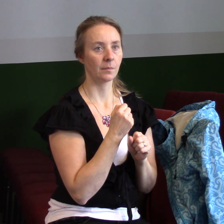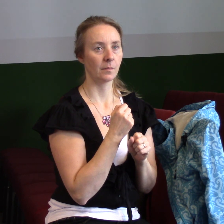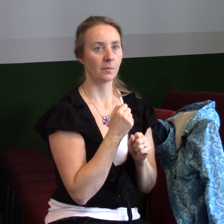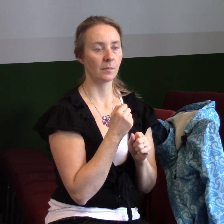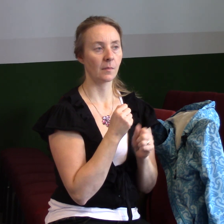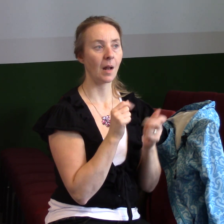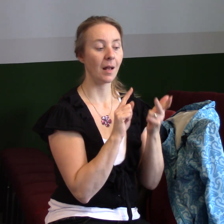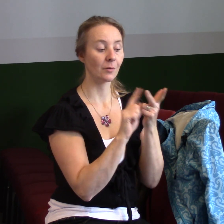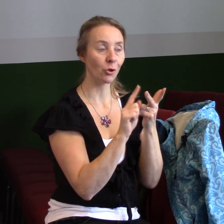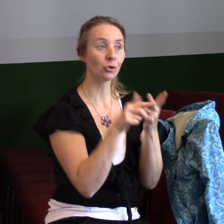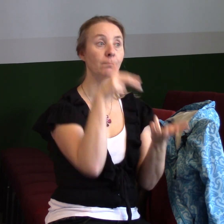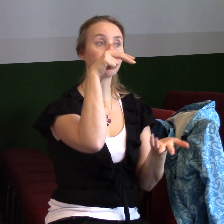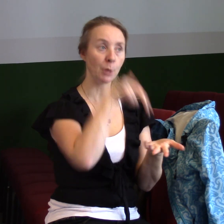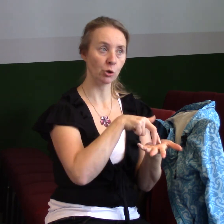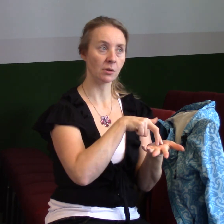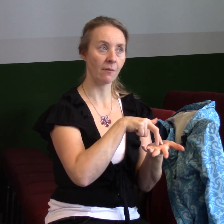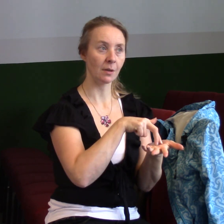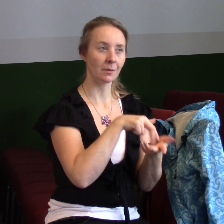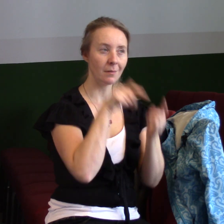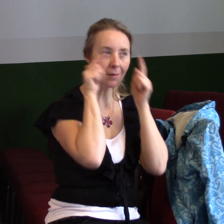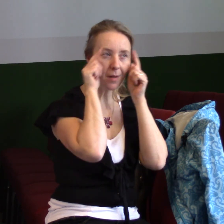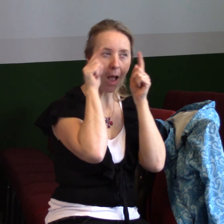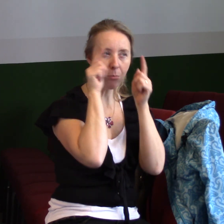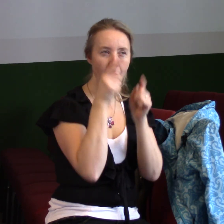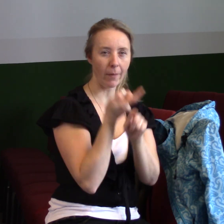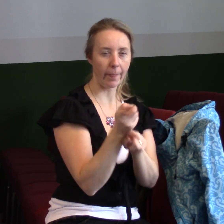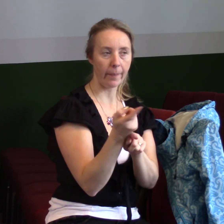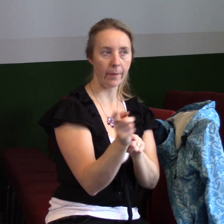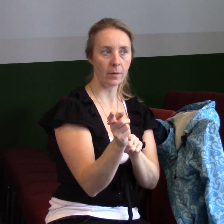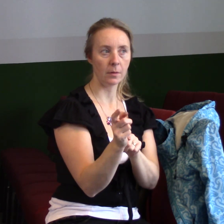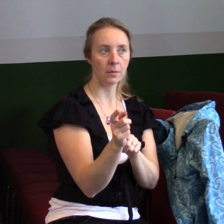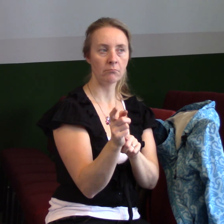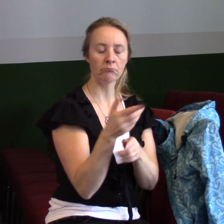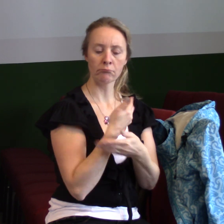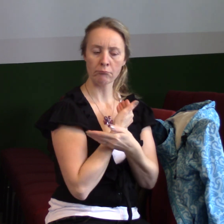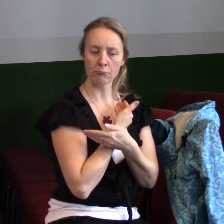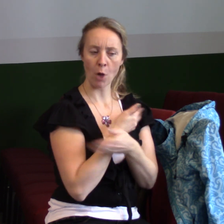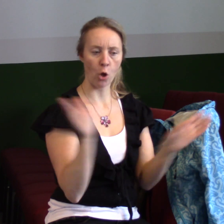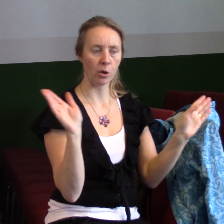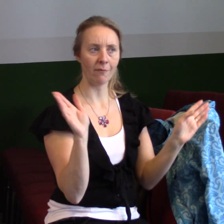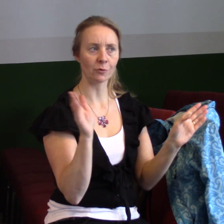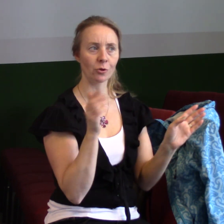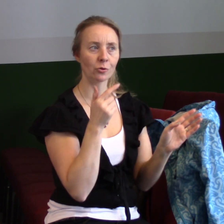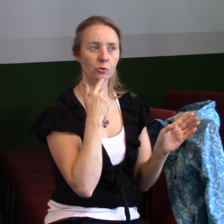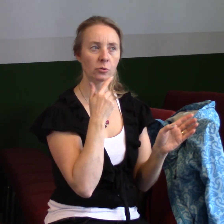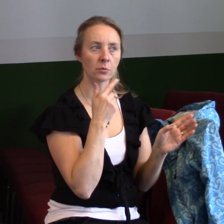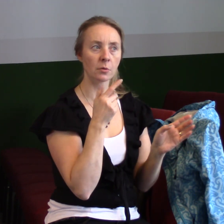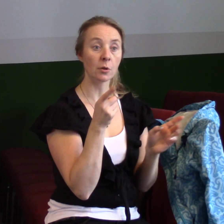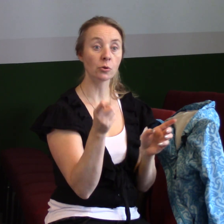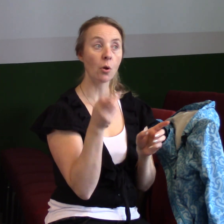postavíš děblovým nástrhám. Tady je velmi otevřeně řečeno, že jsou nástrahy, že jsou připravené